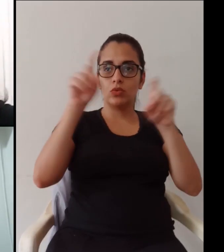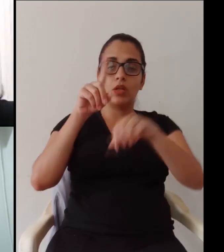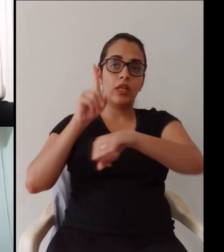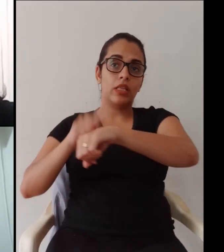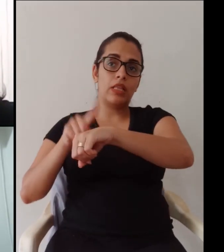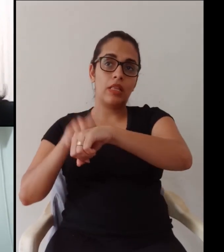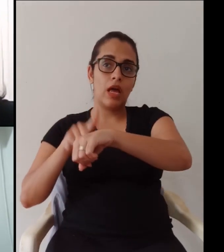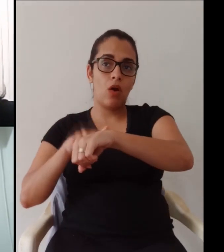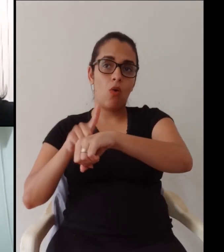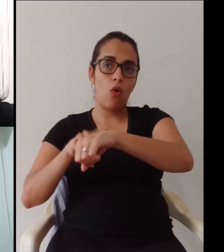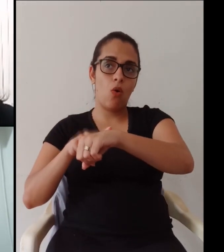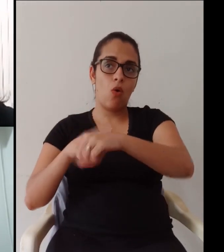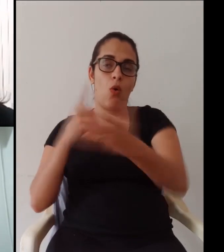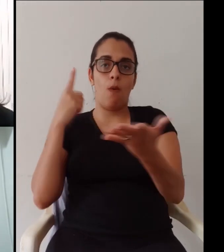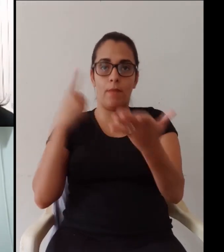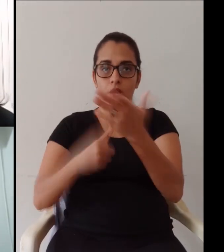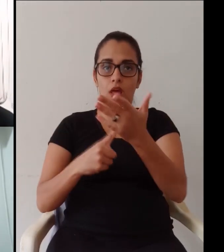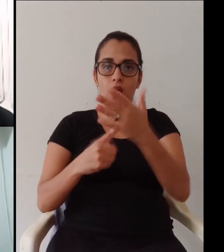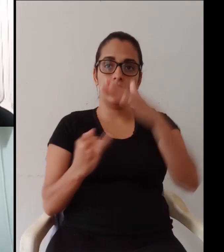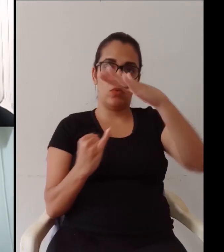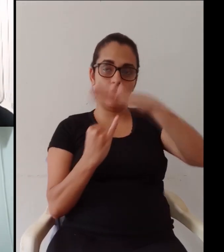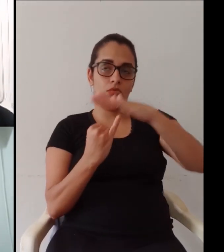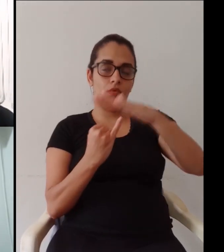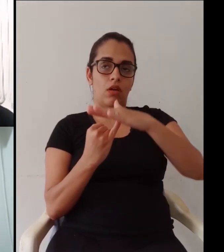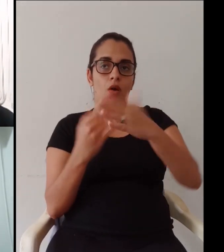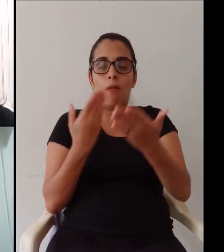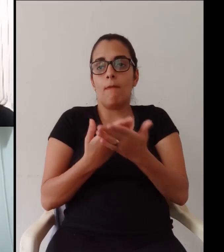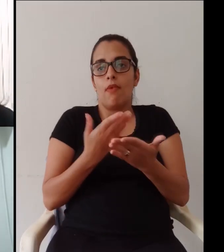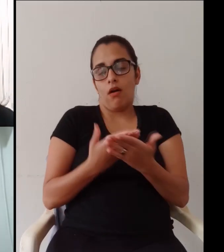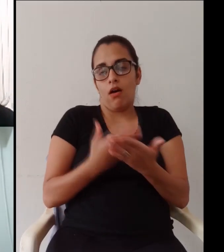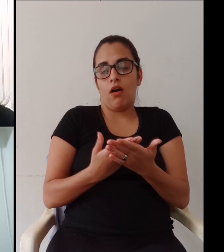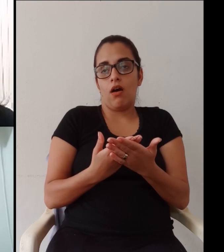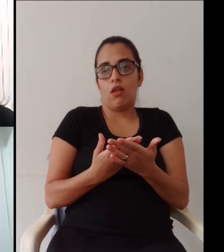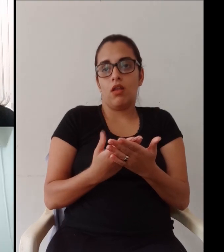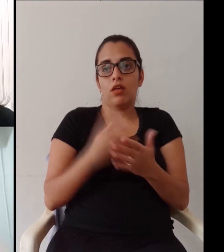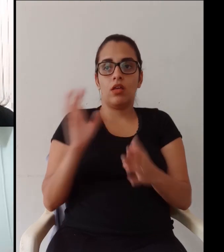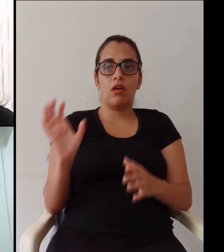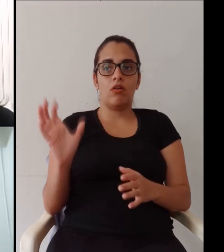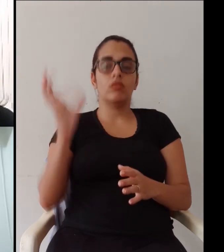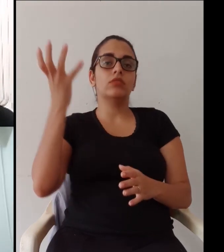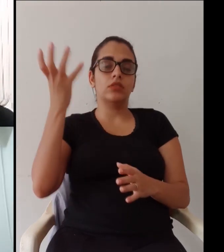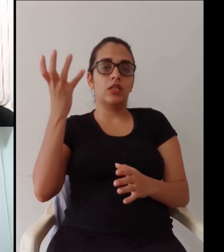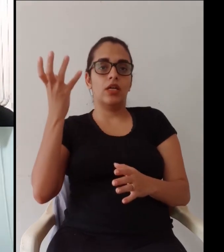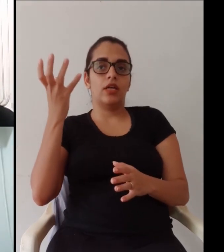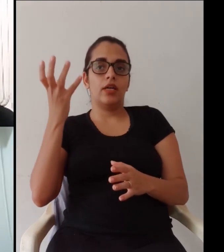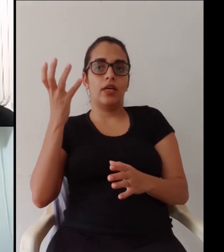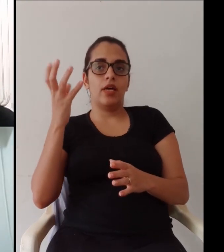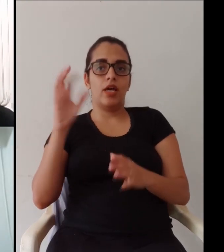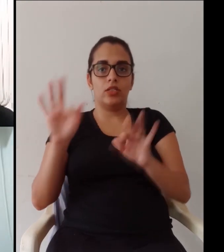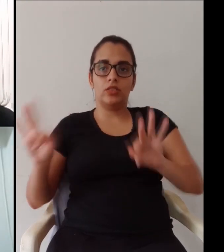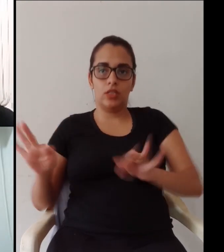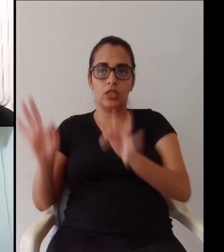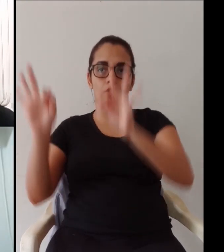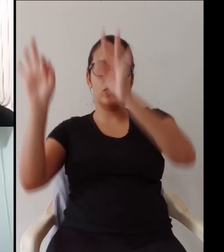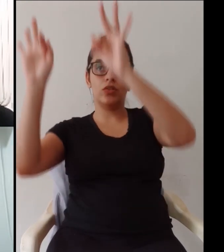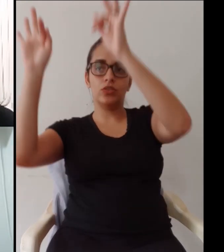mediação nisso você vai assistir uma aula pelo computador naquele determinado horário combinado com a